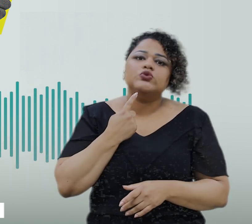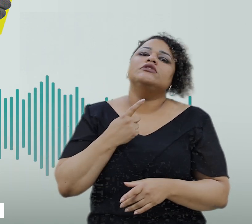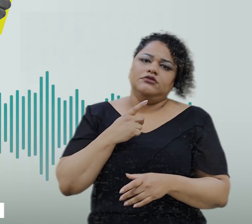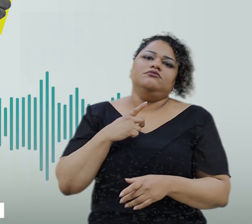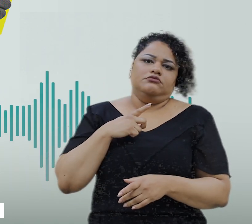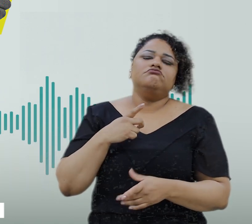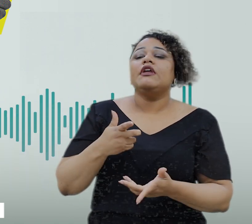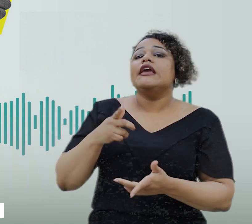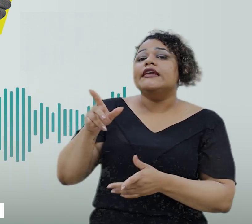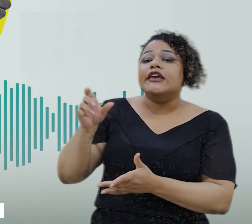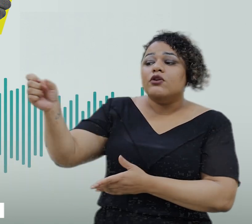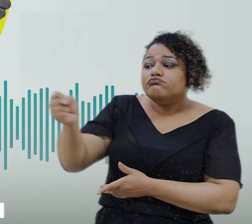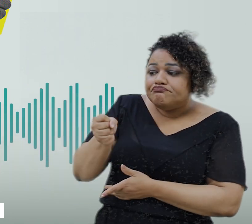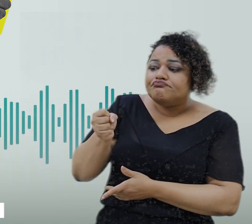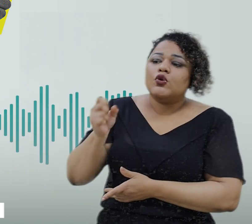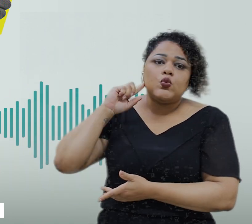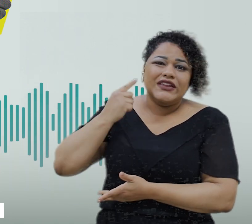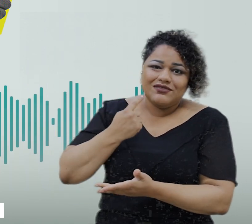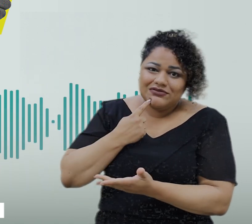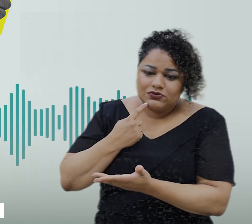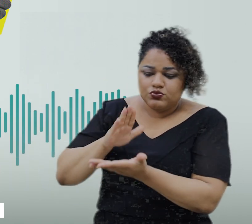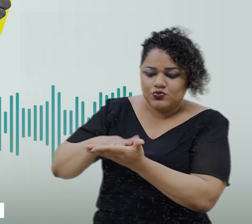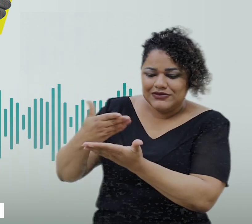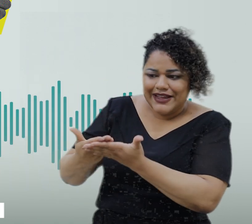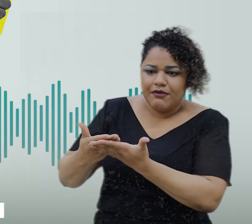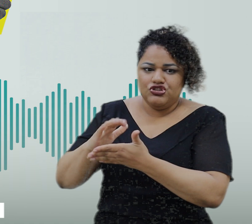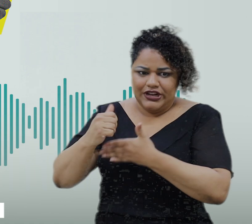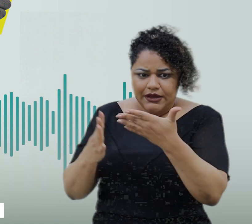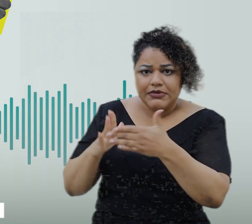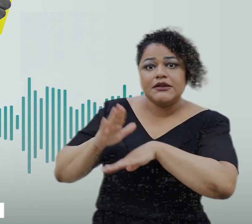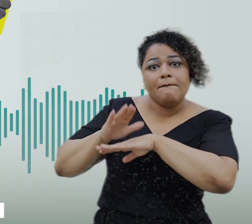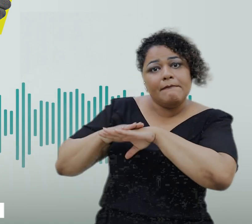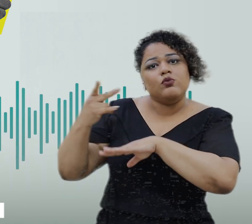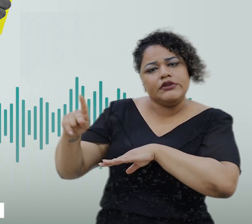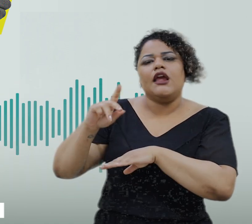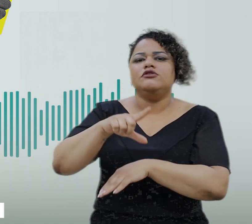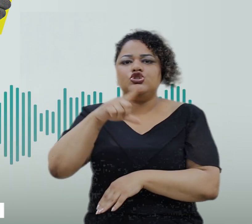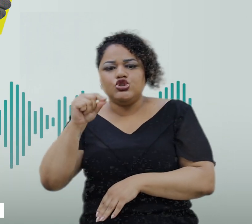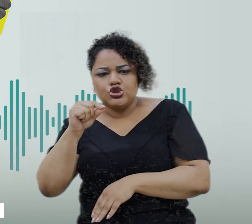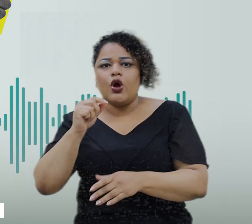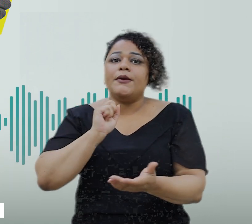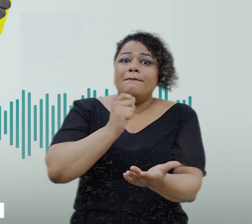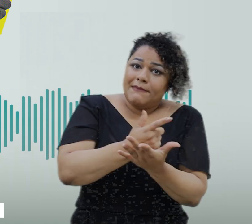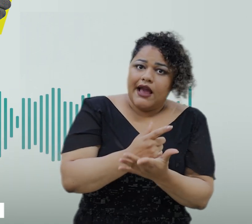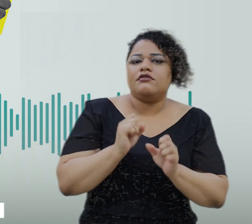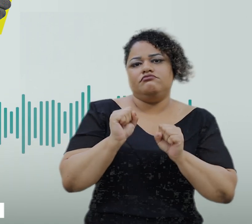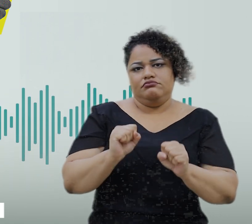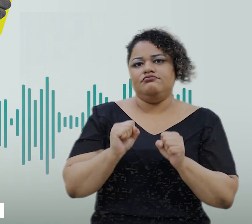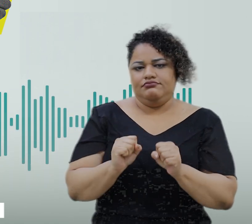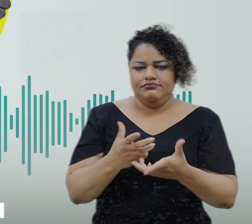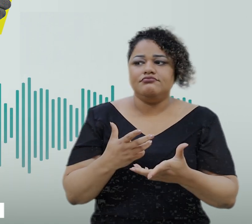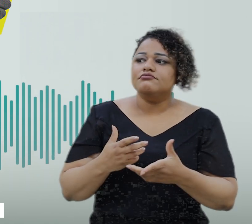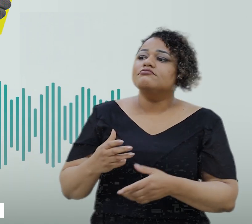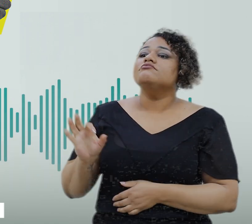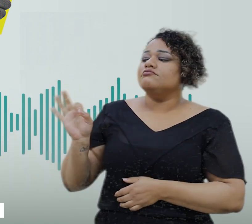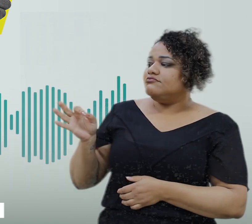escolhido e contratado livremente pelo paciente surdo. É isso mesmo, Núbia. E é bom que todo mundo saiba que a